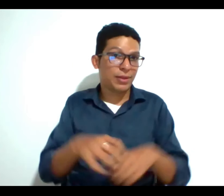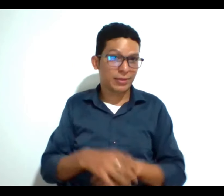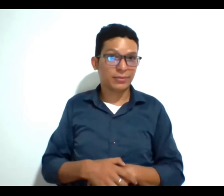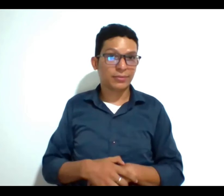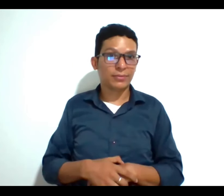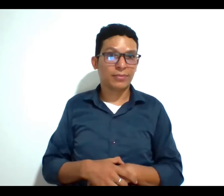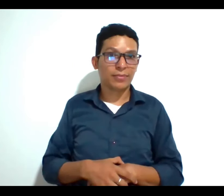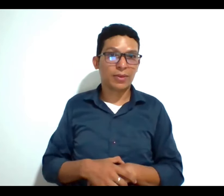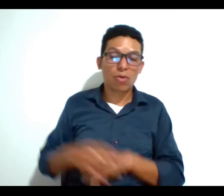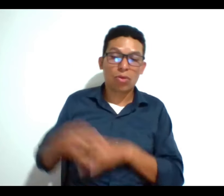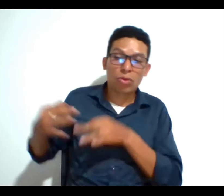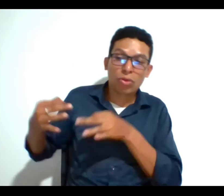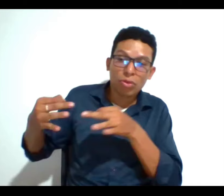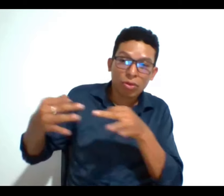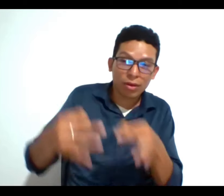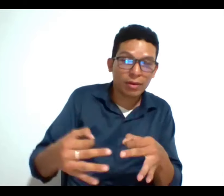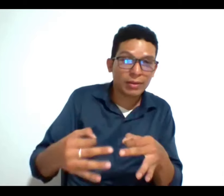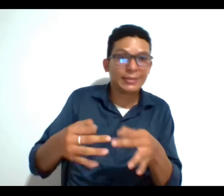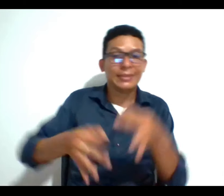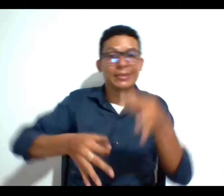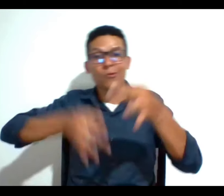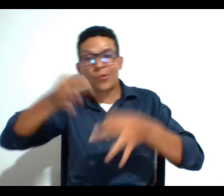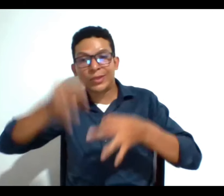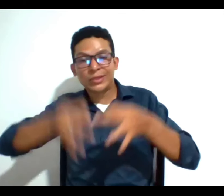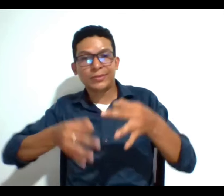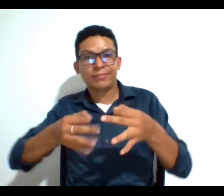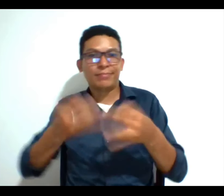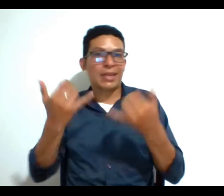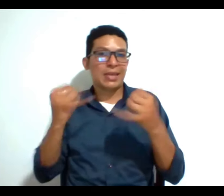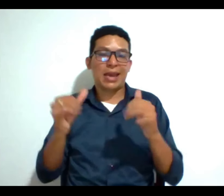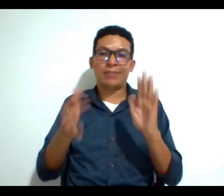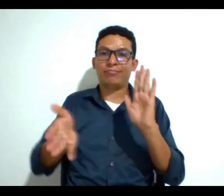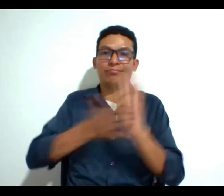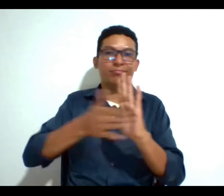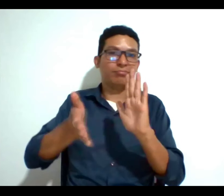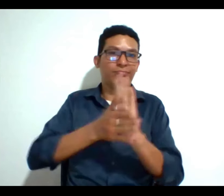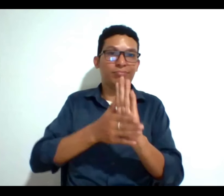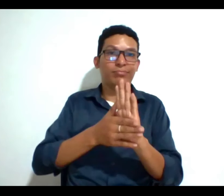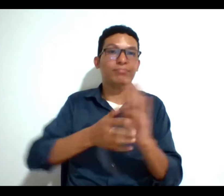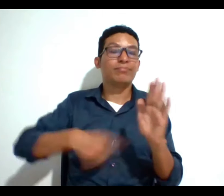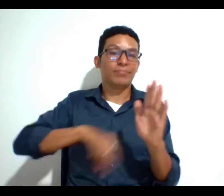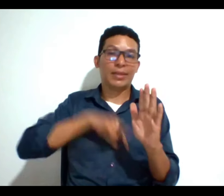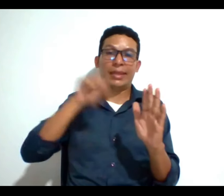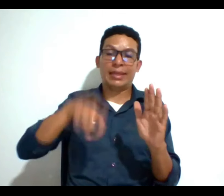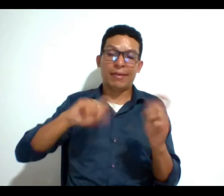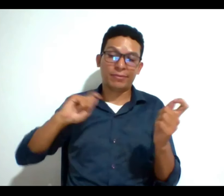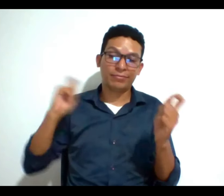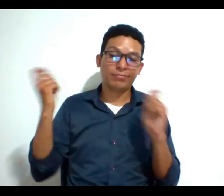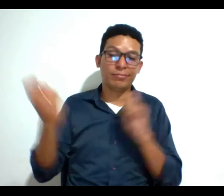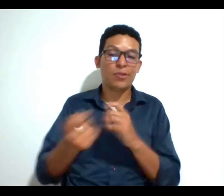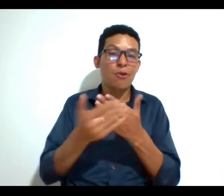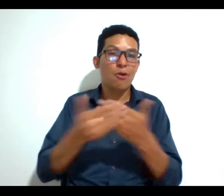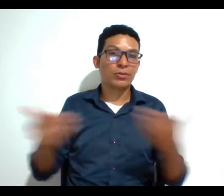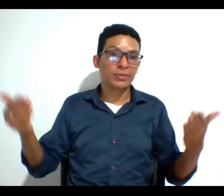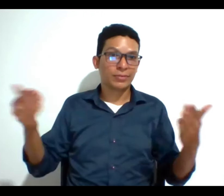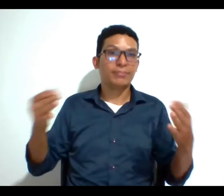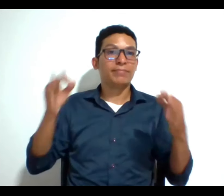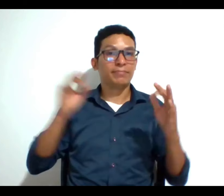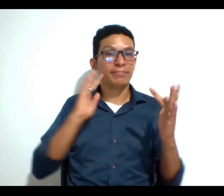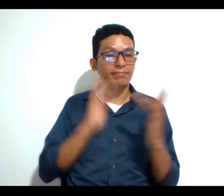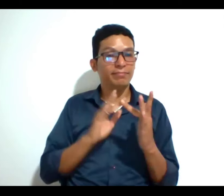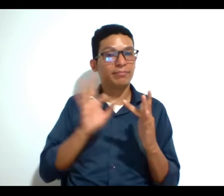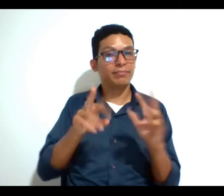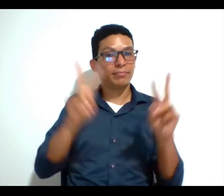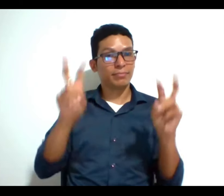demoras y que tengamos que estar litigando estos casos pues ya es una muestra de que tenemos que cambiar muchas cosas y justamente poner este tema para que las